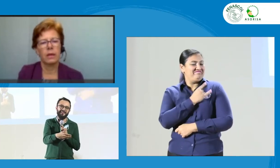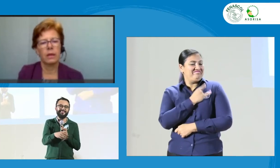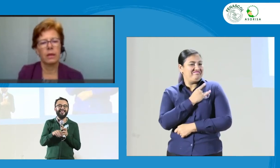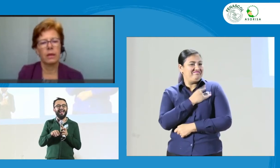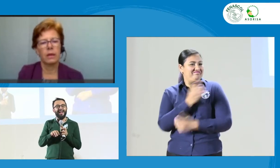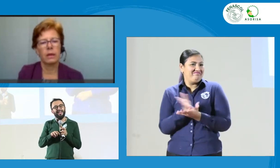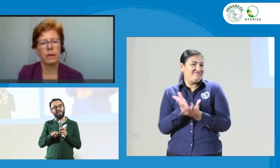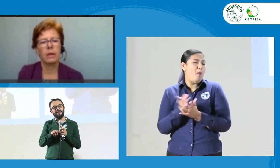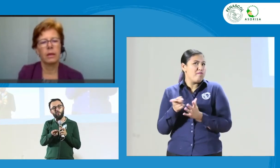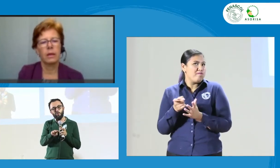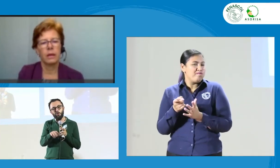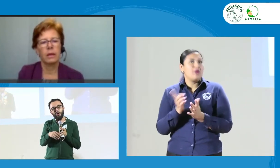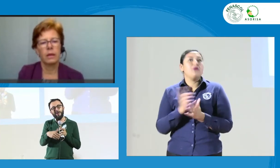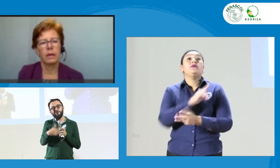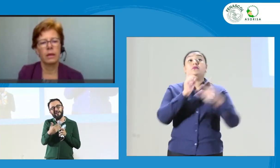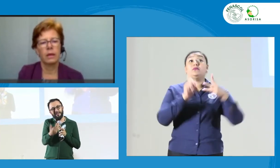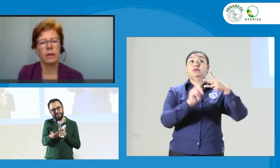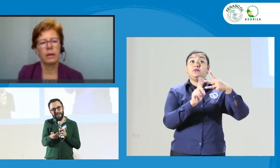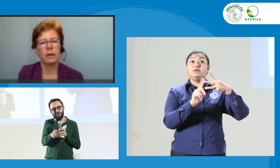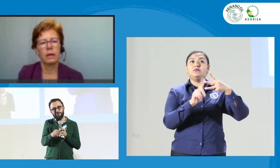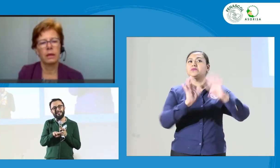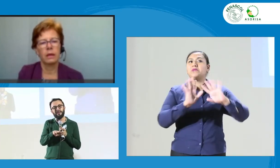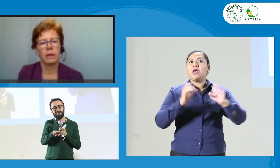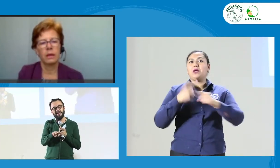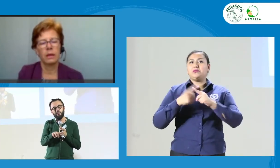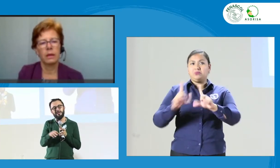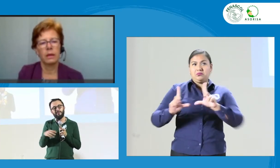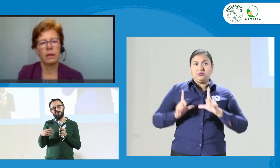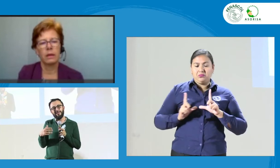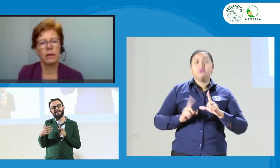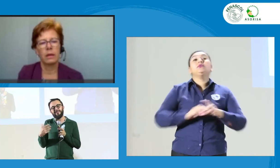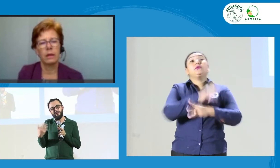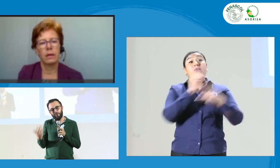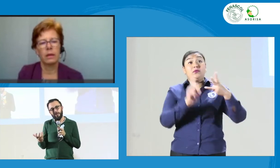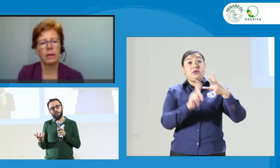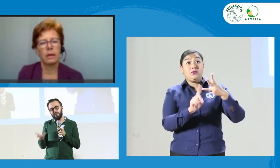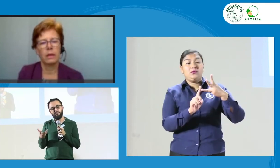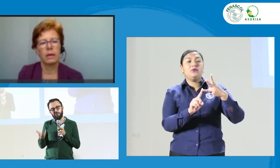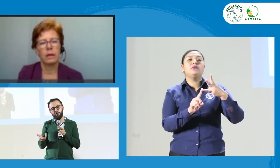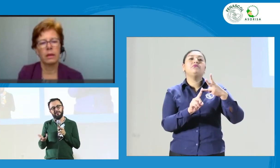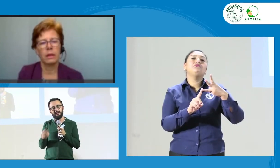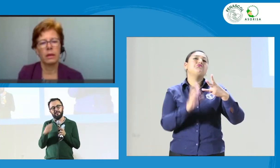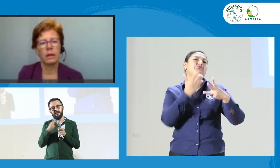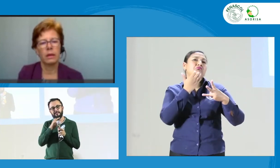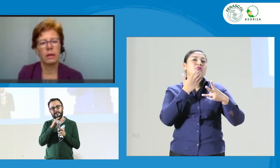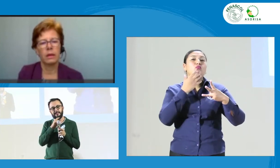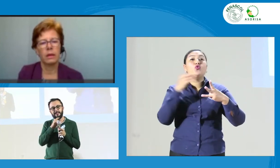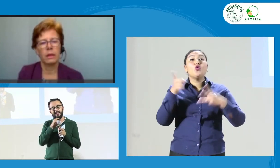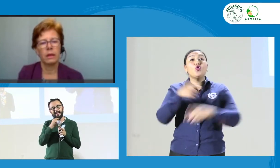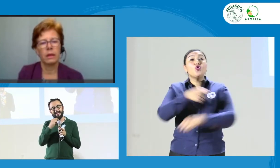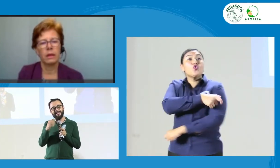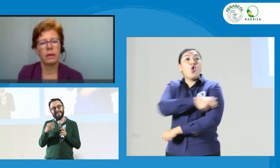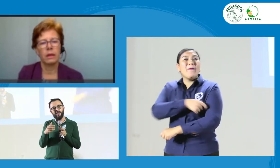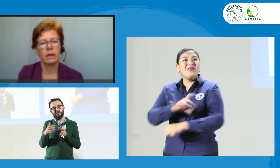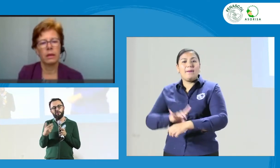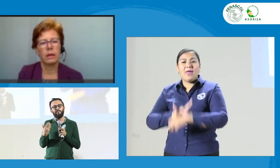obviamente. Segundo, a los egresados. Y tercero, digamos que se ha logrado por el comité de medicina, que estas